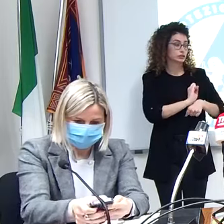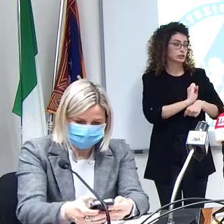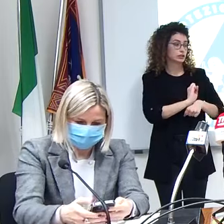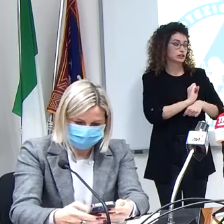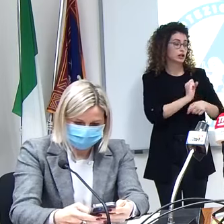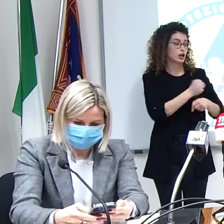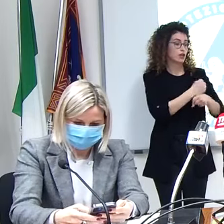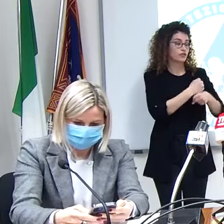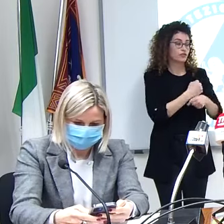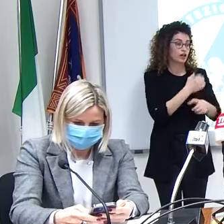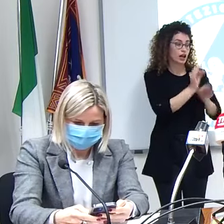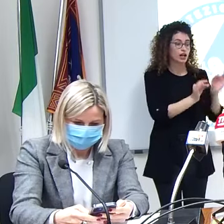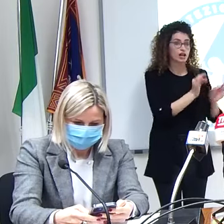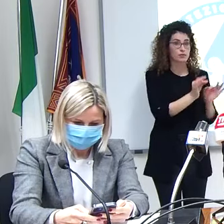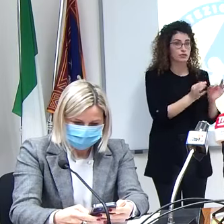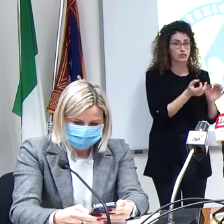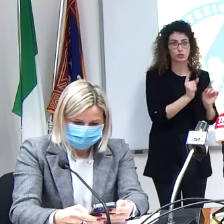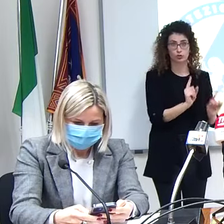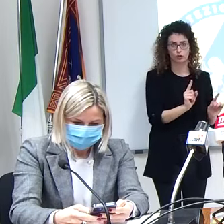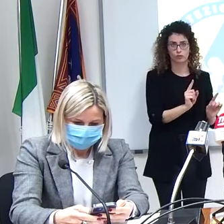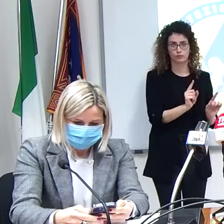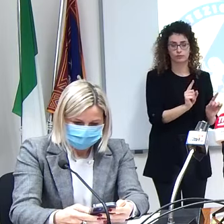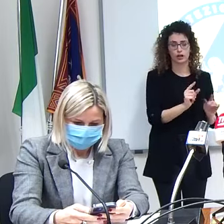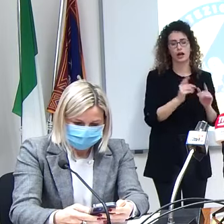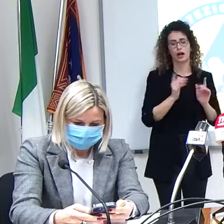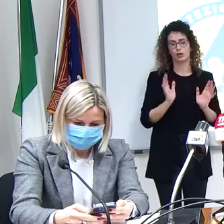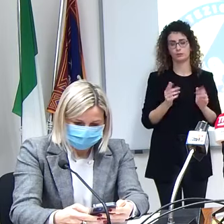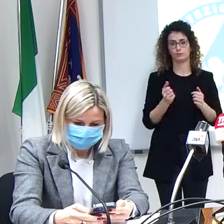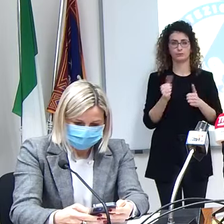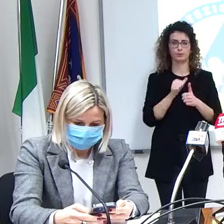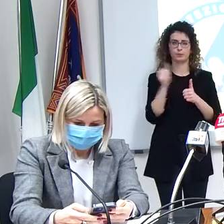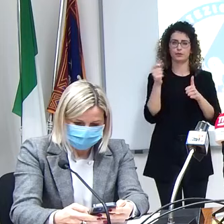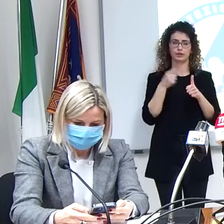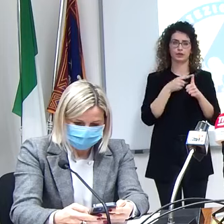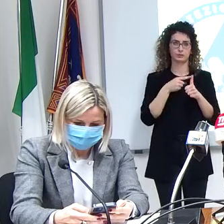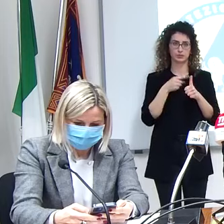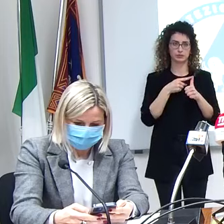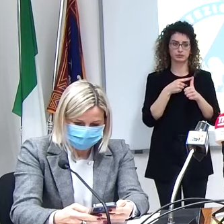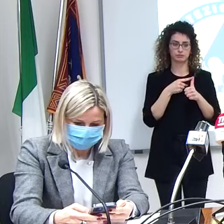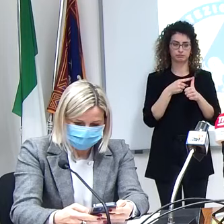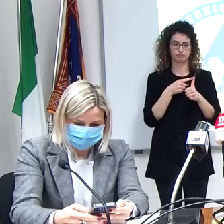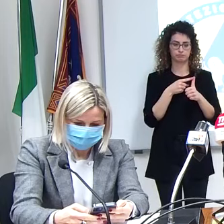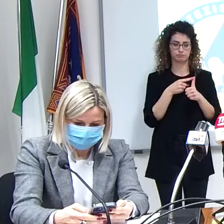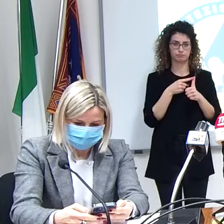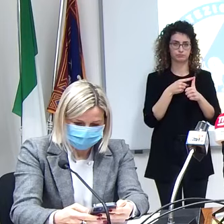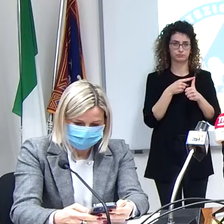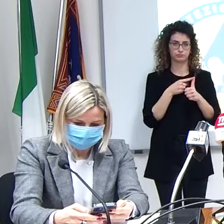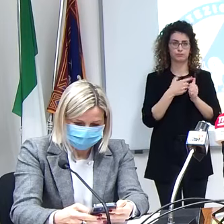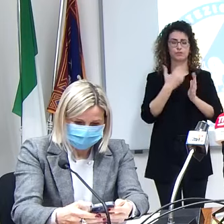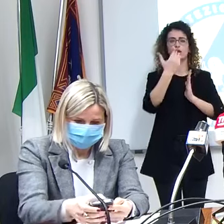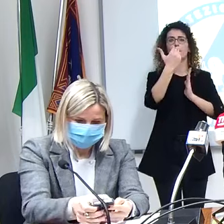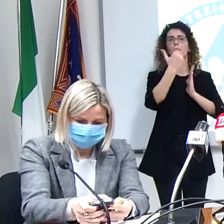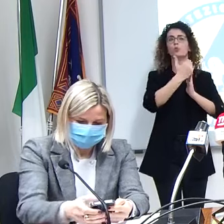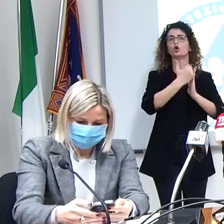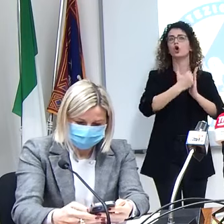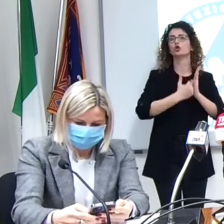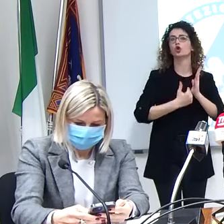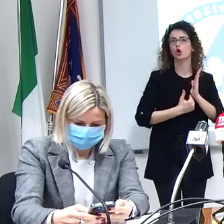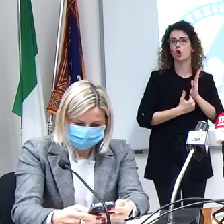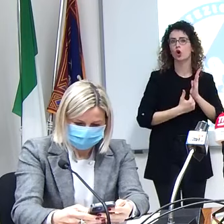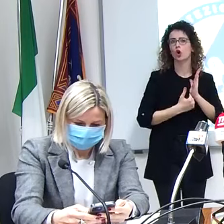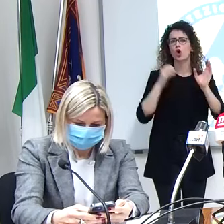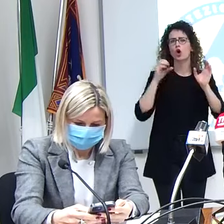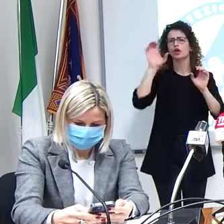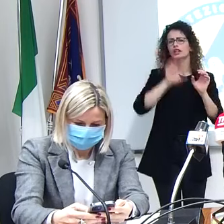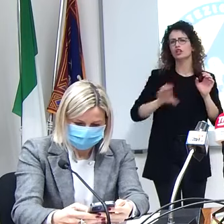farmaci necessari allora la prima cosa da dire è cos'è un protocollo che fa una regione